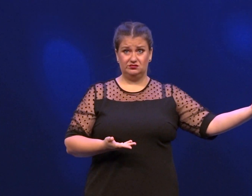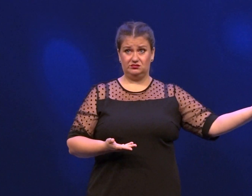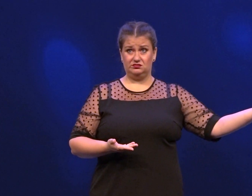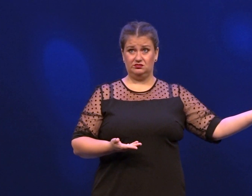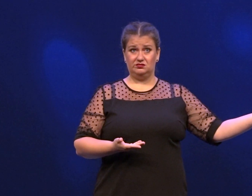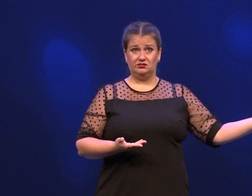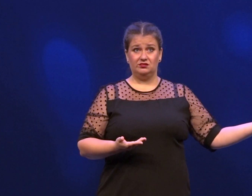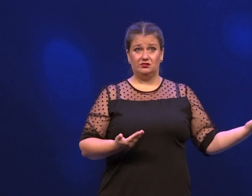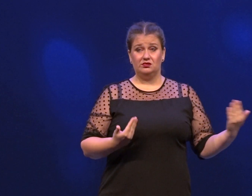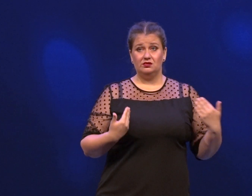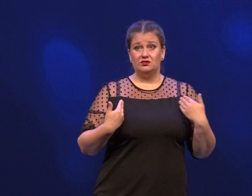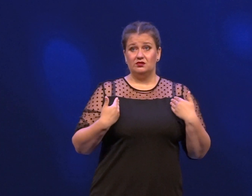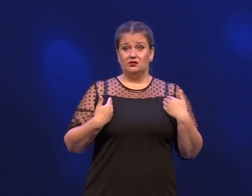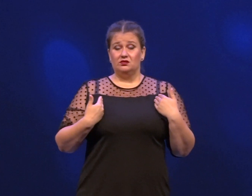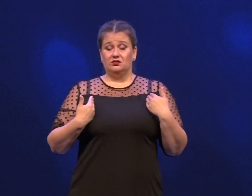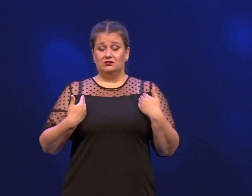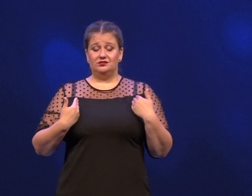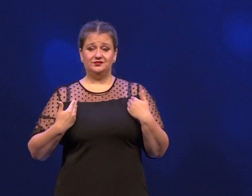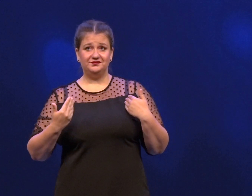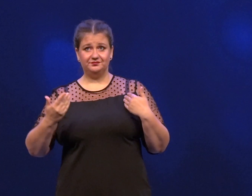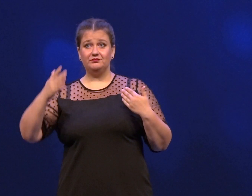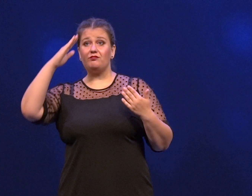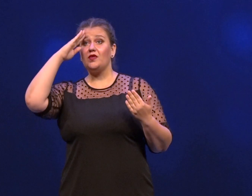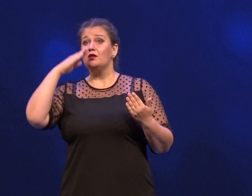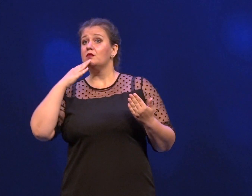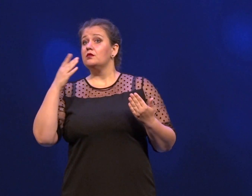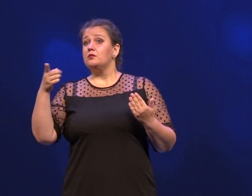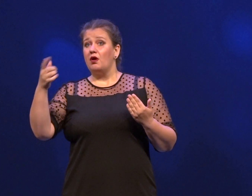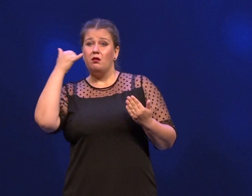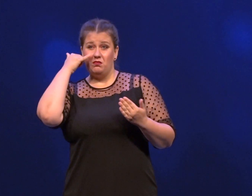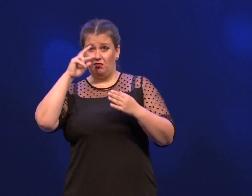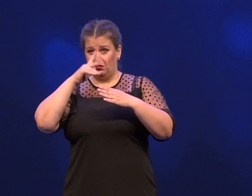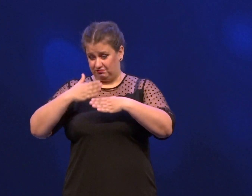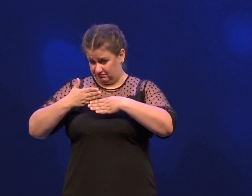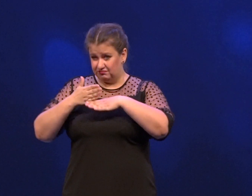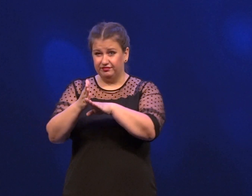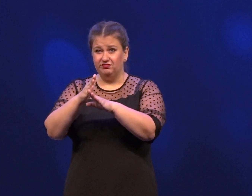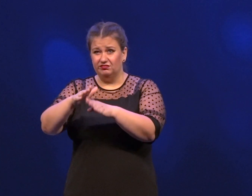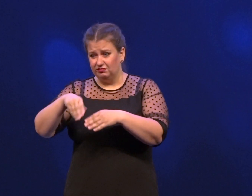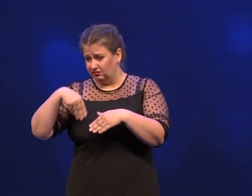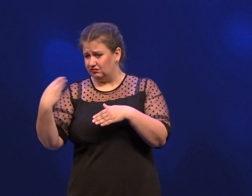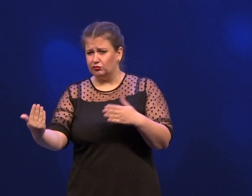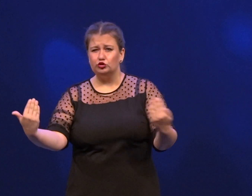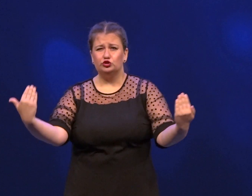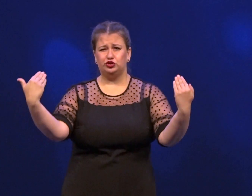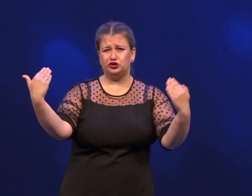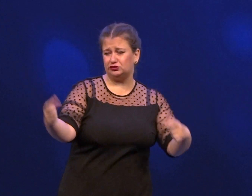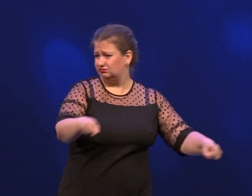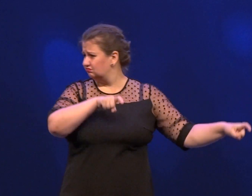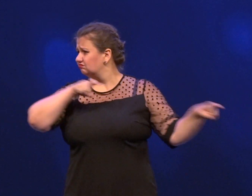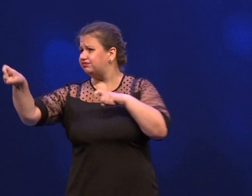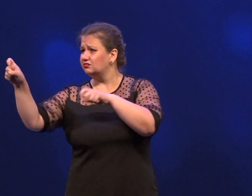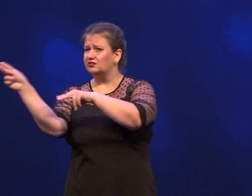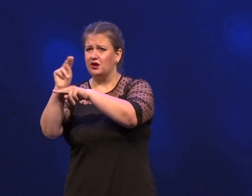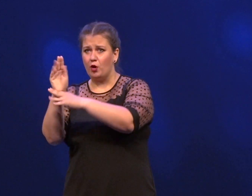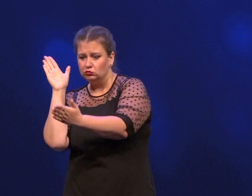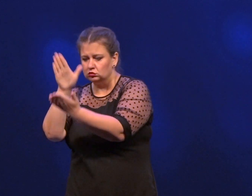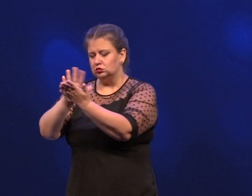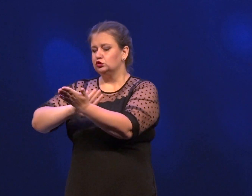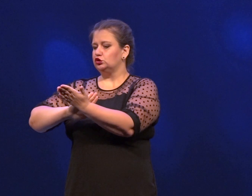деле у них нет времени на меня, написал мальчик. А если телефон бы разбился, они тут